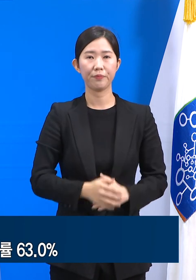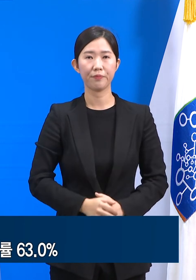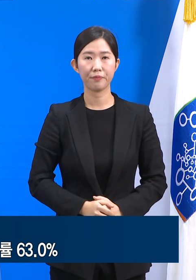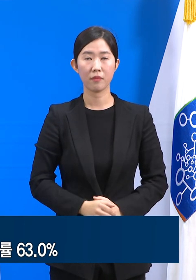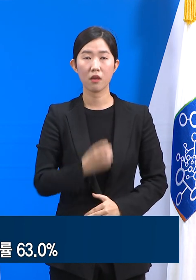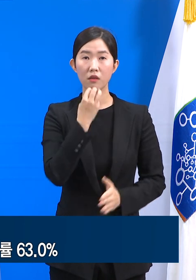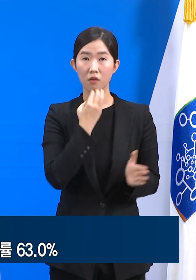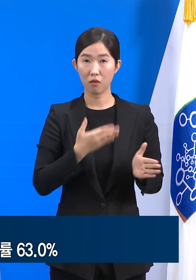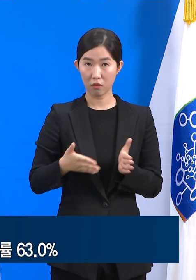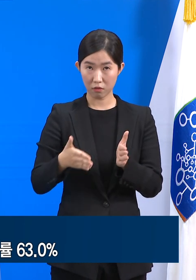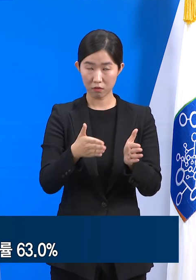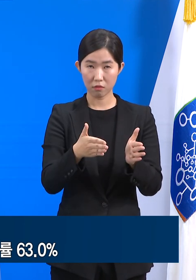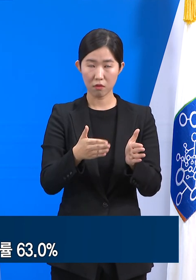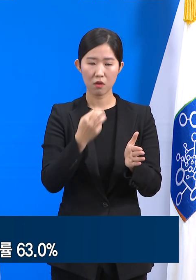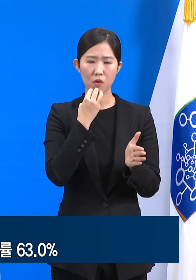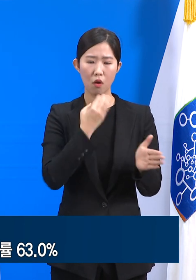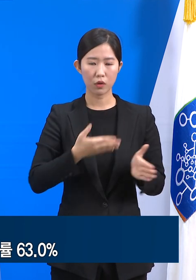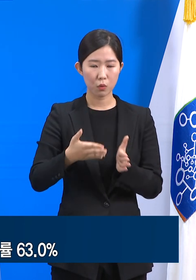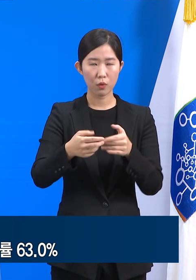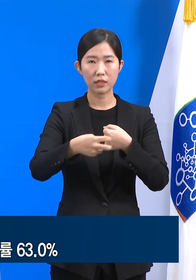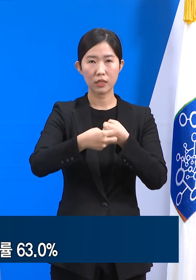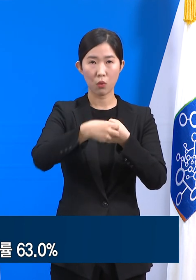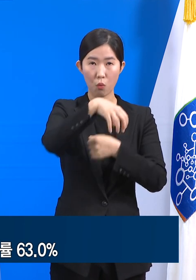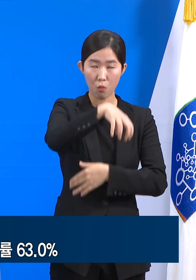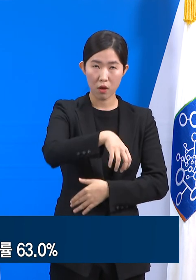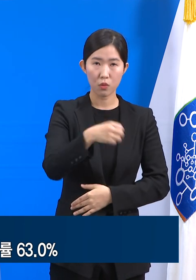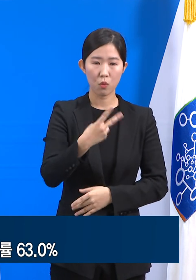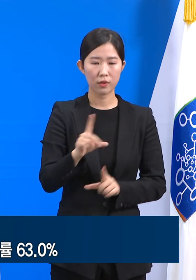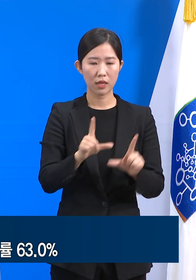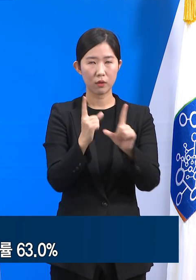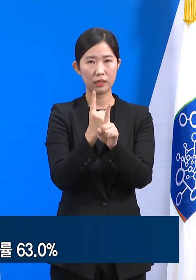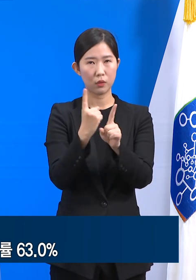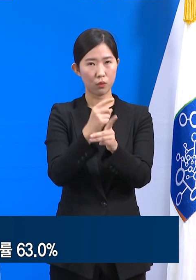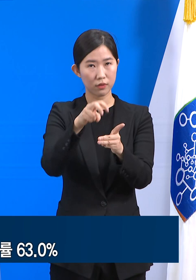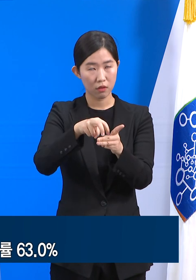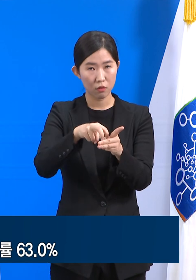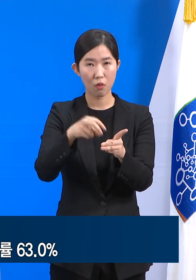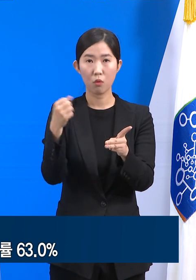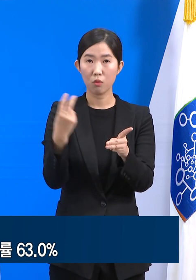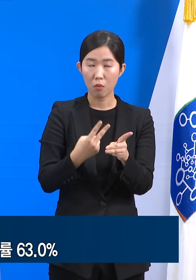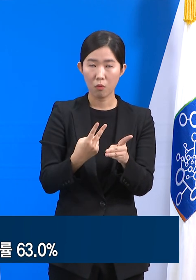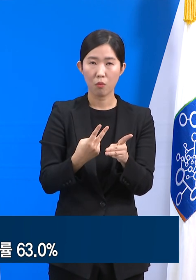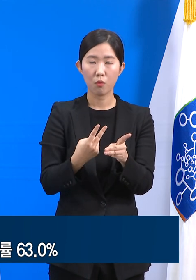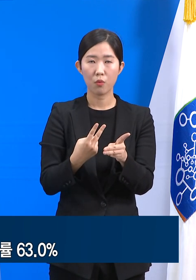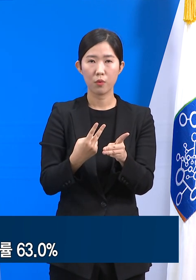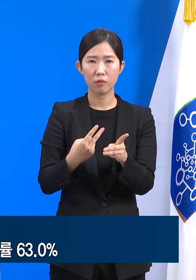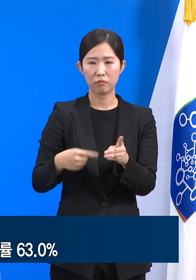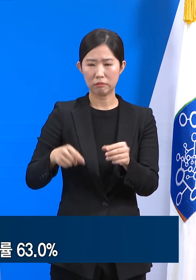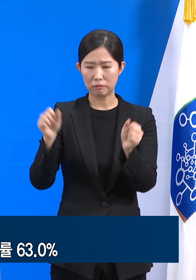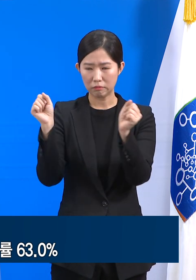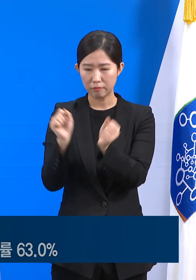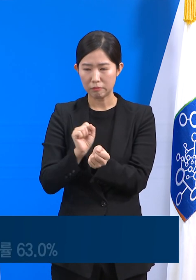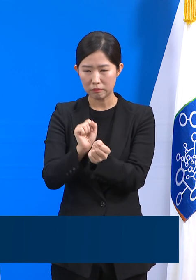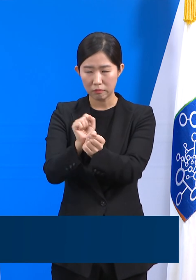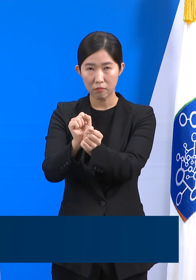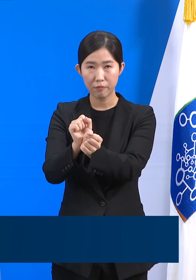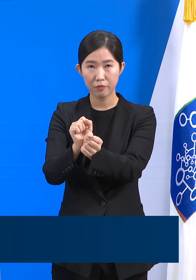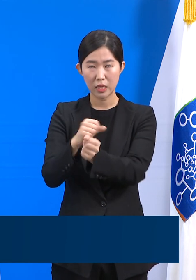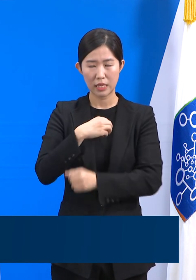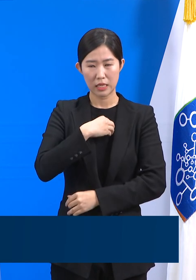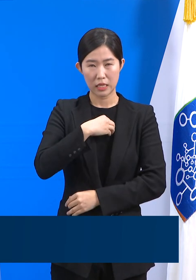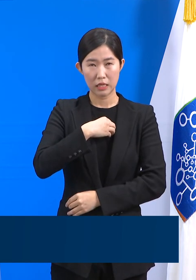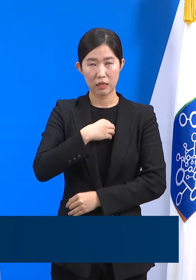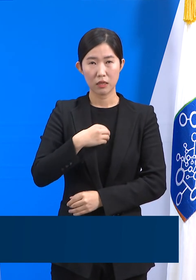경기도는 도의료원, 생활치료센터 그리고 더불어 집단 감염이 발생한 긴급한